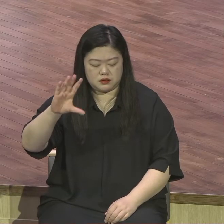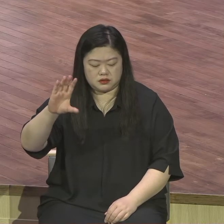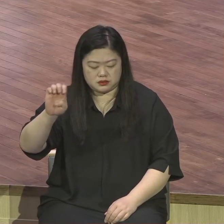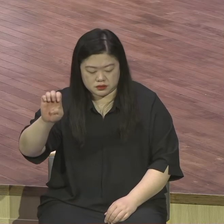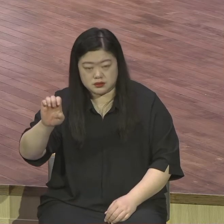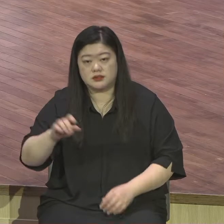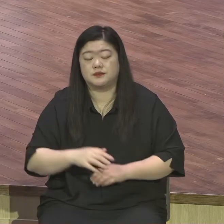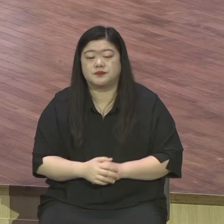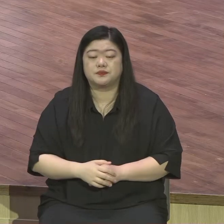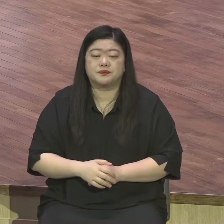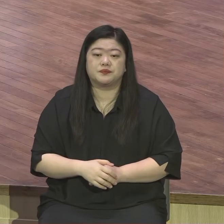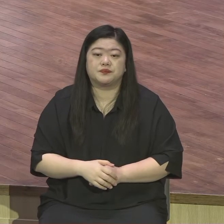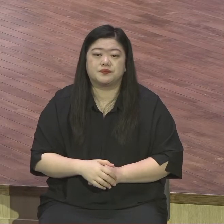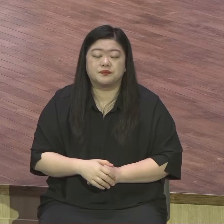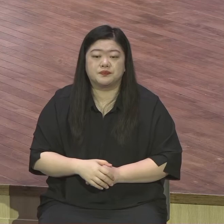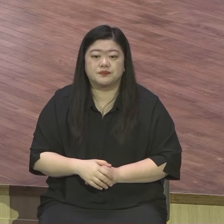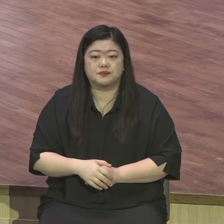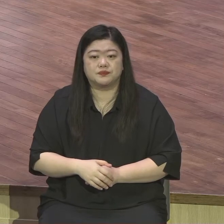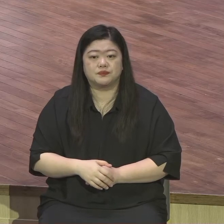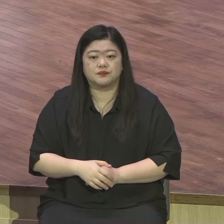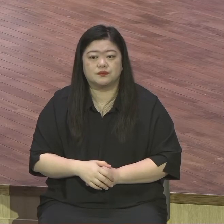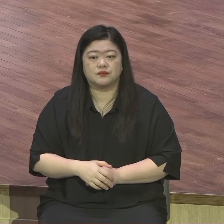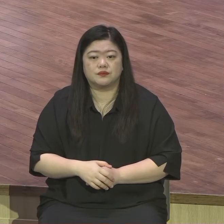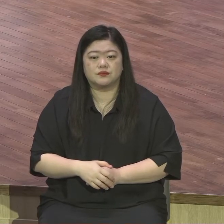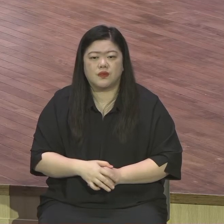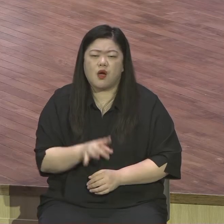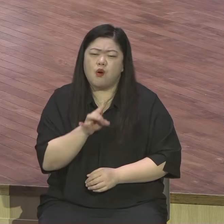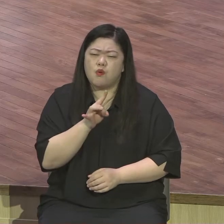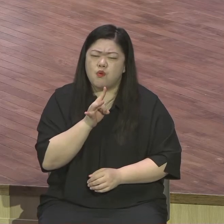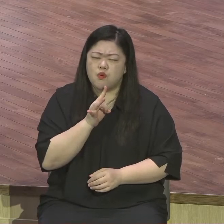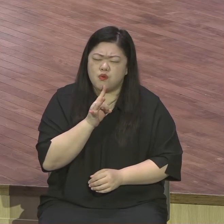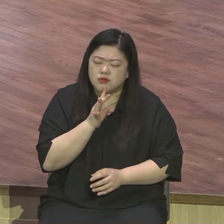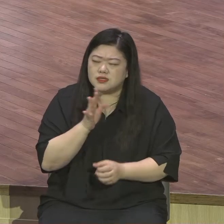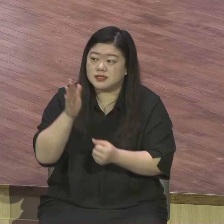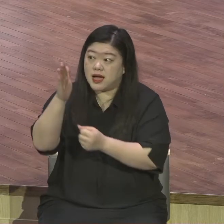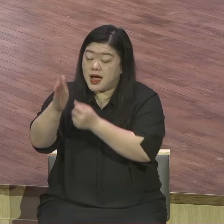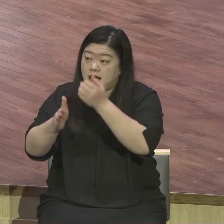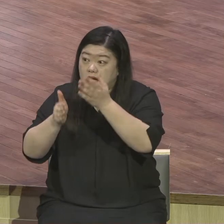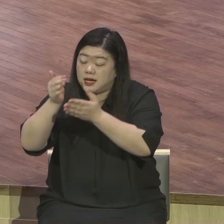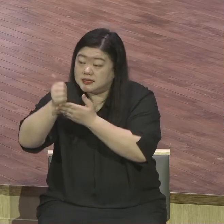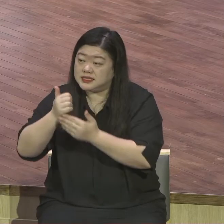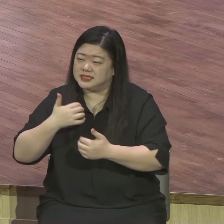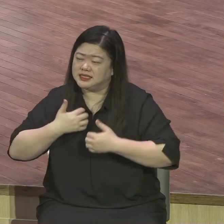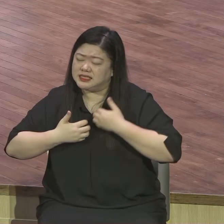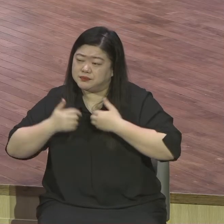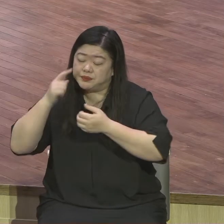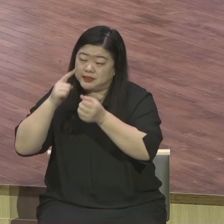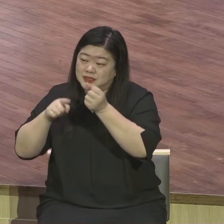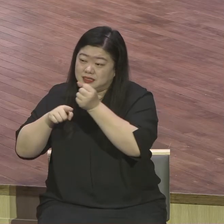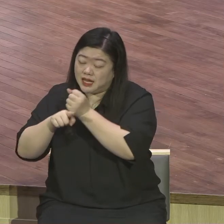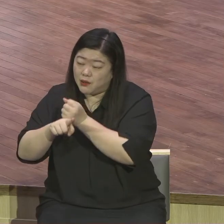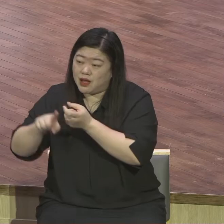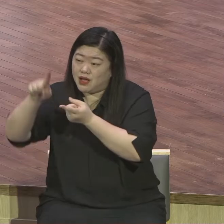오로지 하나님의 기쁘신 뜻에 따라서 그냥 선택했어요